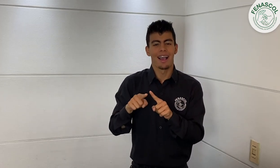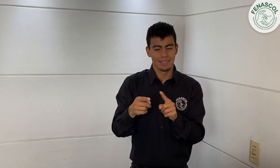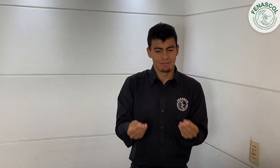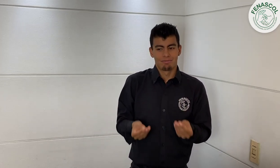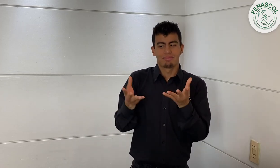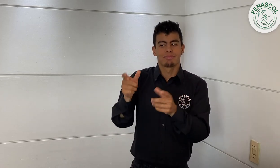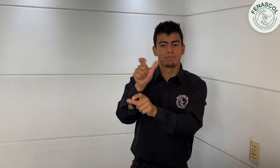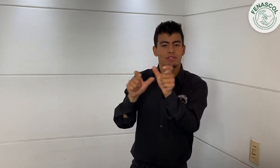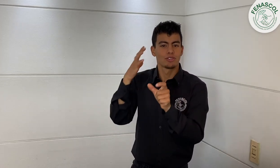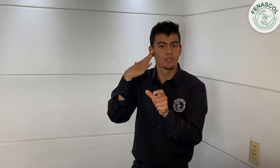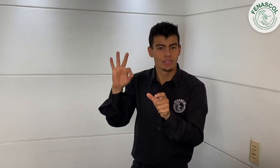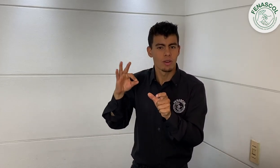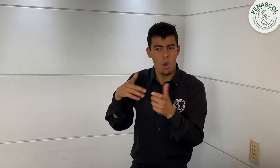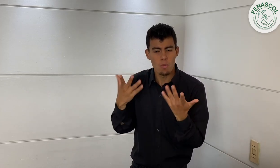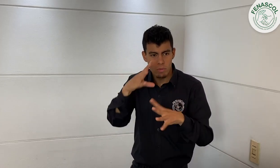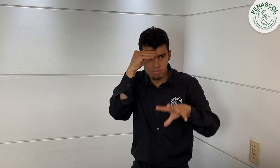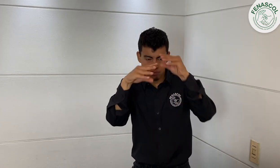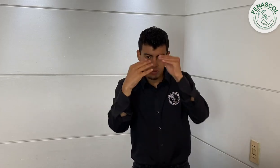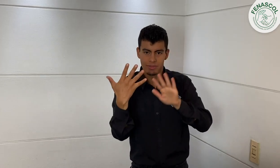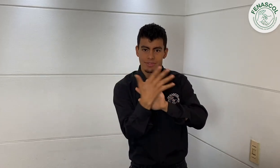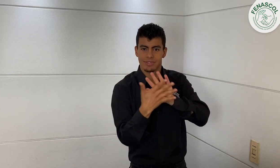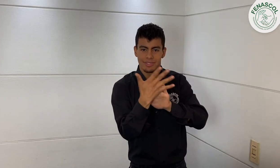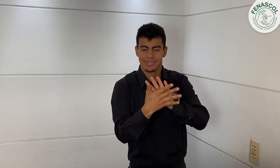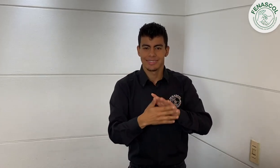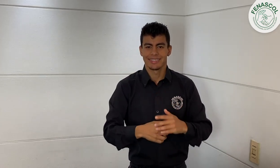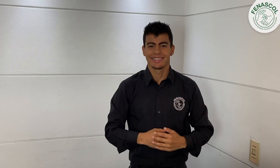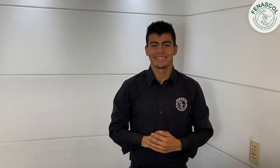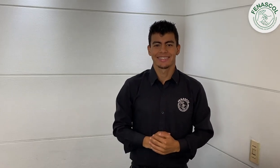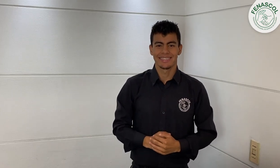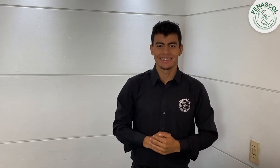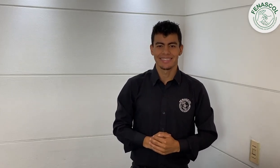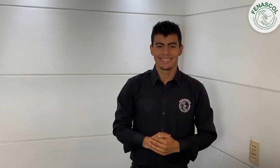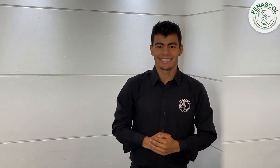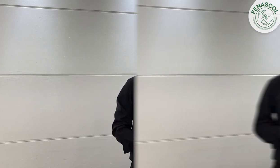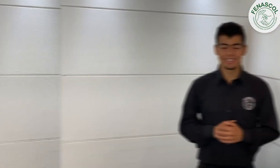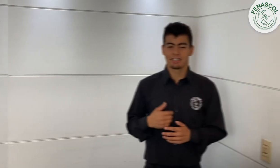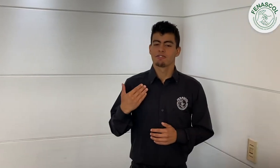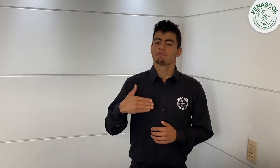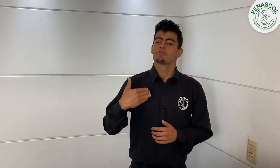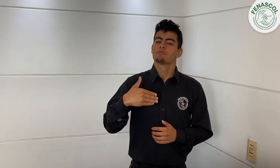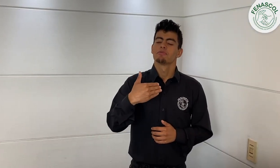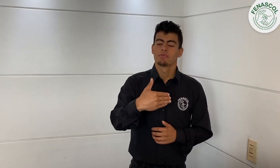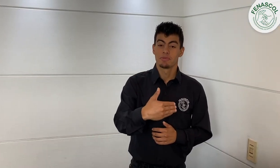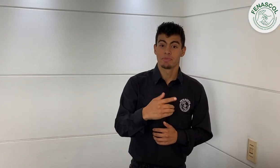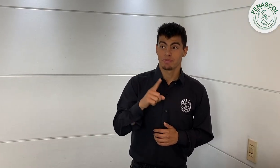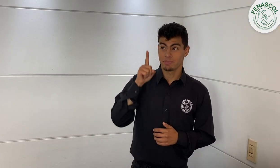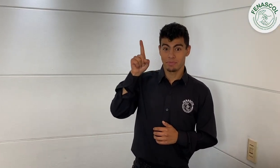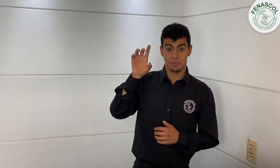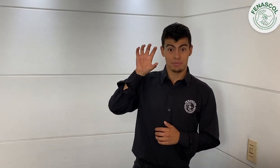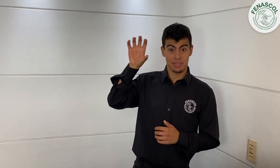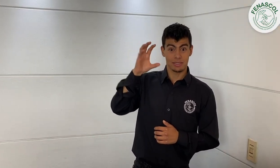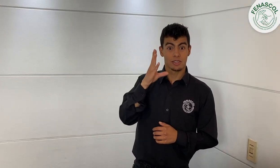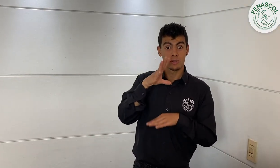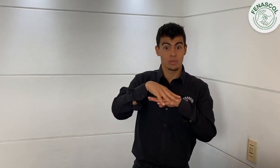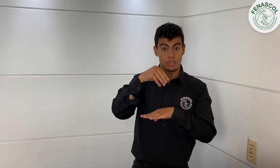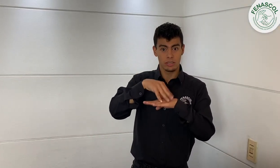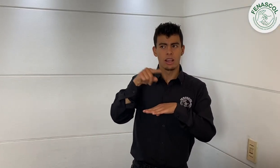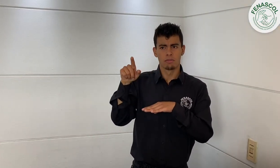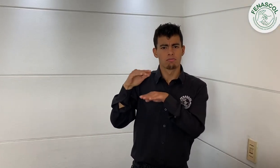material fue utilizado en la enseñanza de aprendizaje de la lengua de señas para personas oyentes. Pasado un tiempo, se realizó en